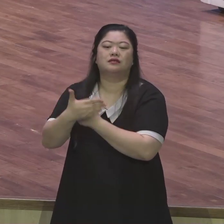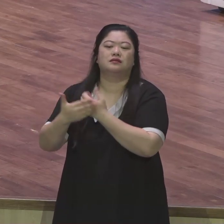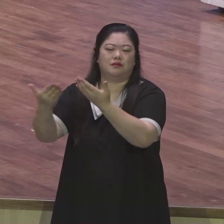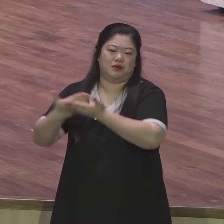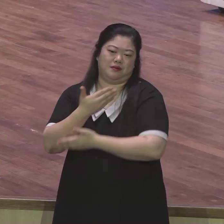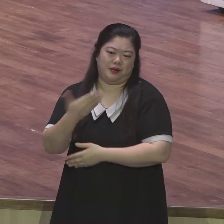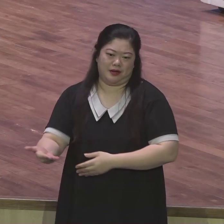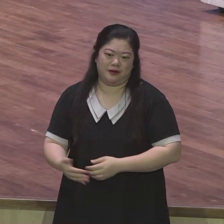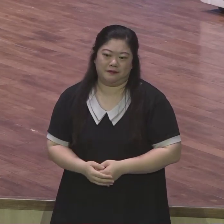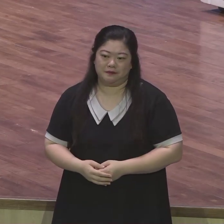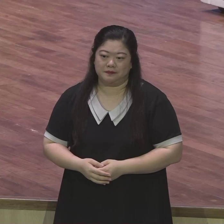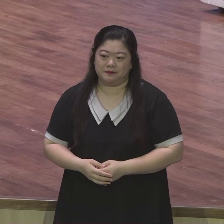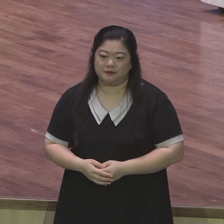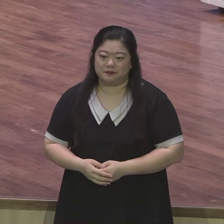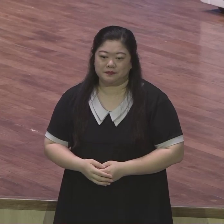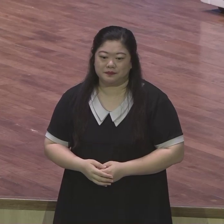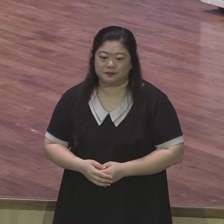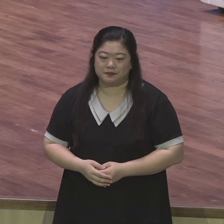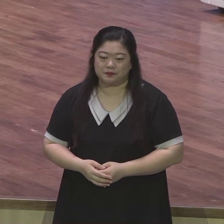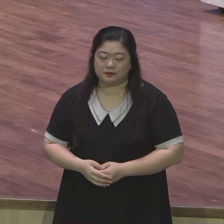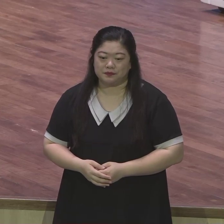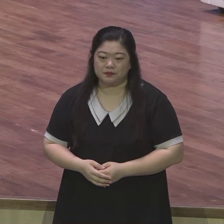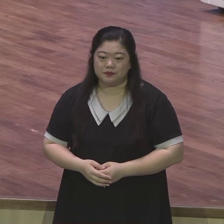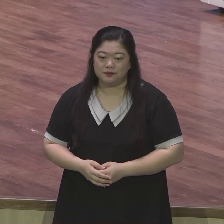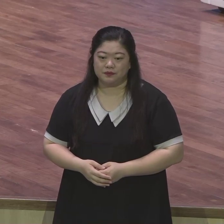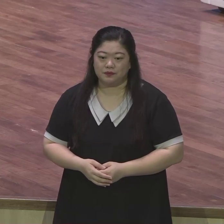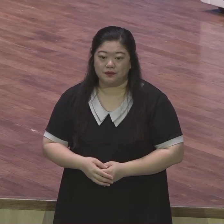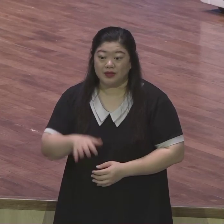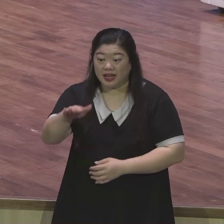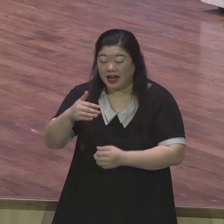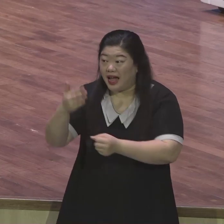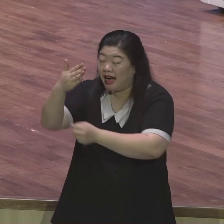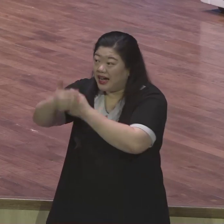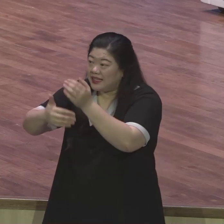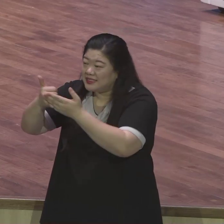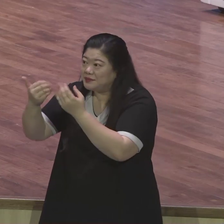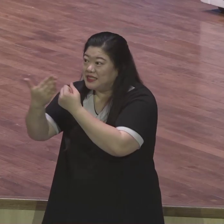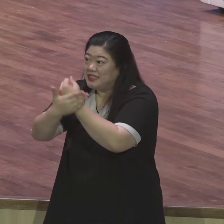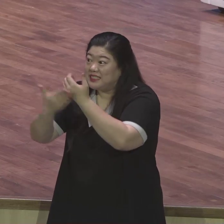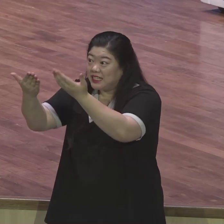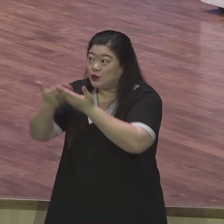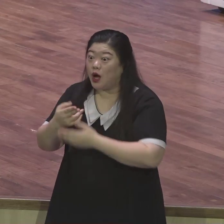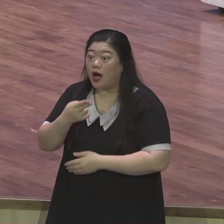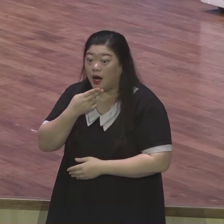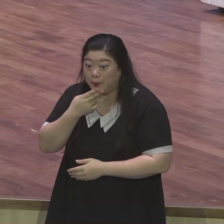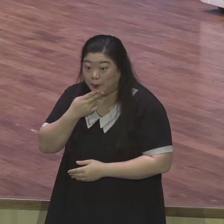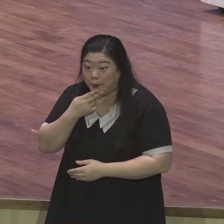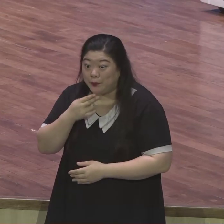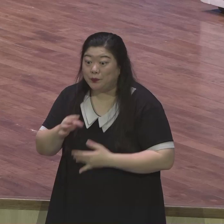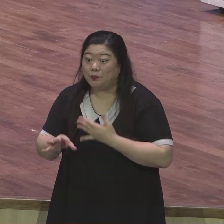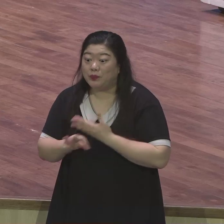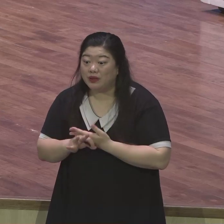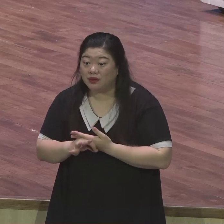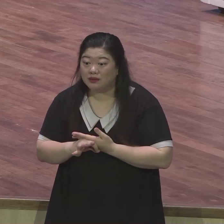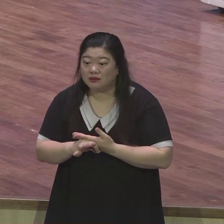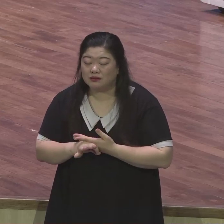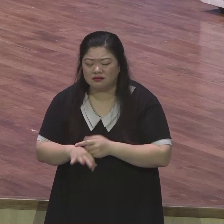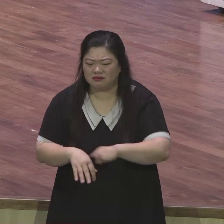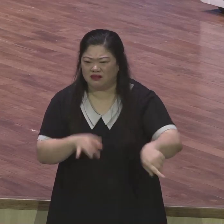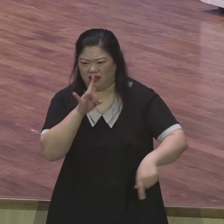바랍니다 은혜 아니면 아무것도 할 수 없습니다 아마 오늘 말씀 들으시고 오케이 내가 결단하겠어 뒤로 물러나지